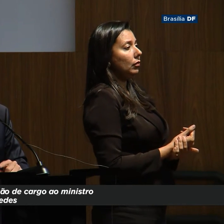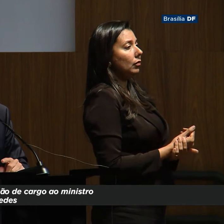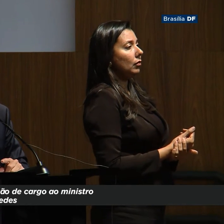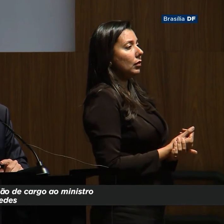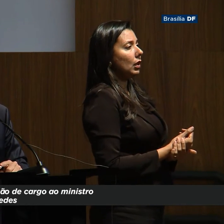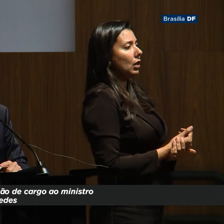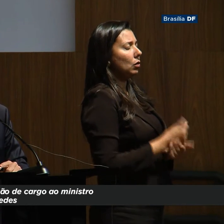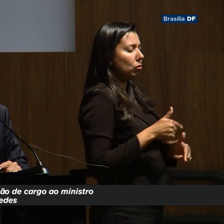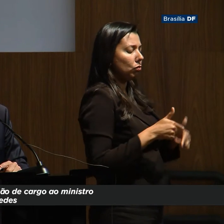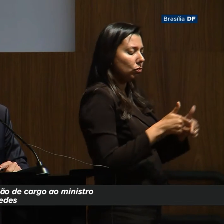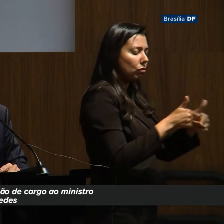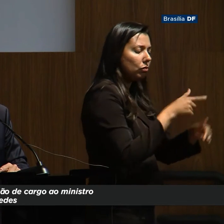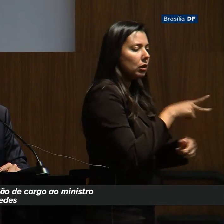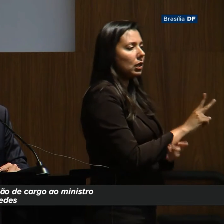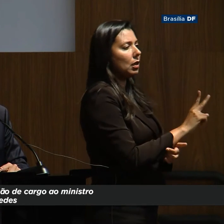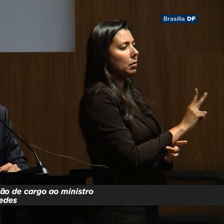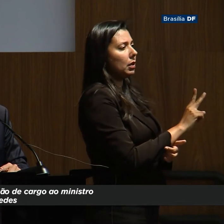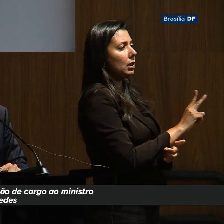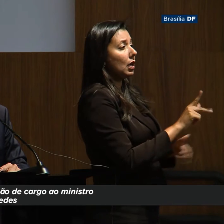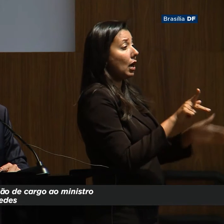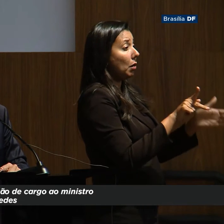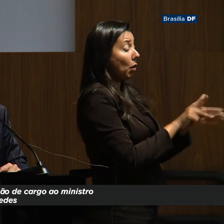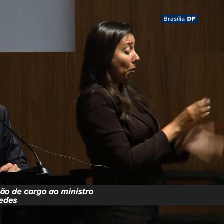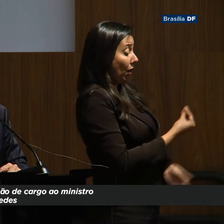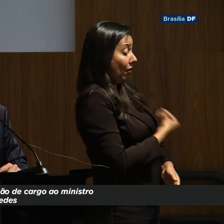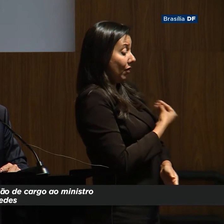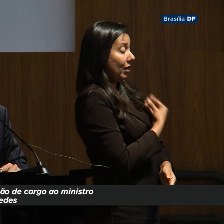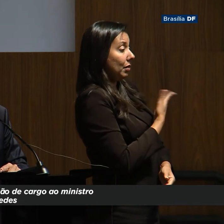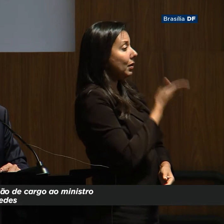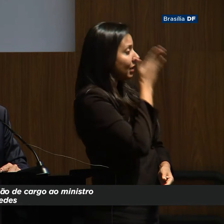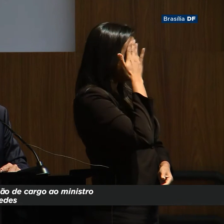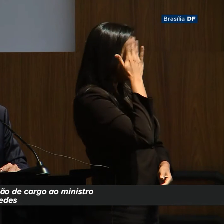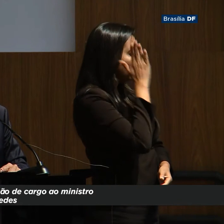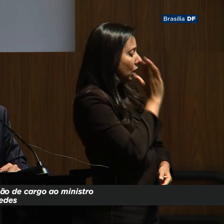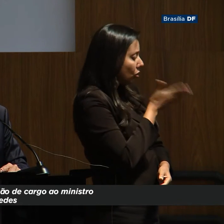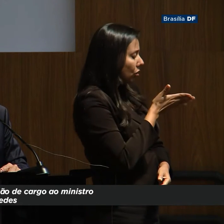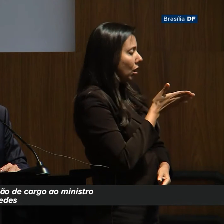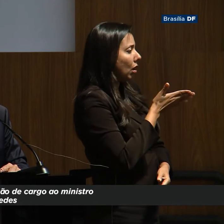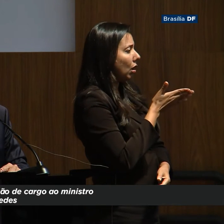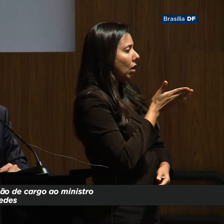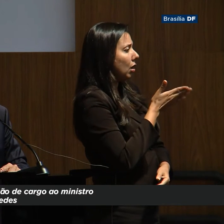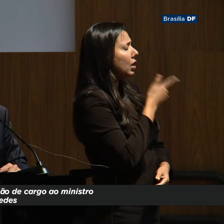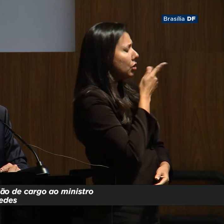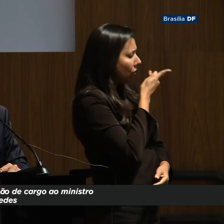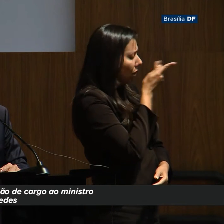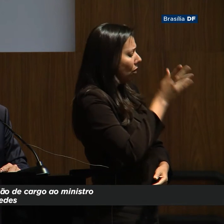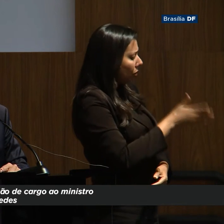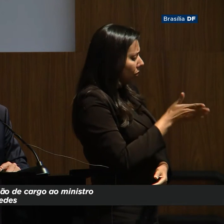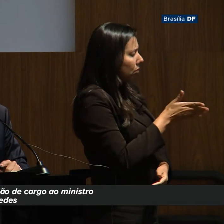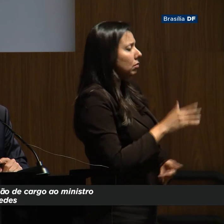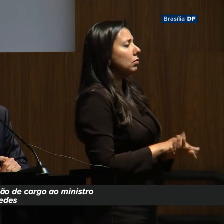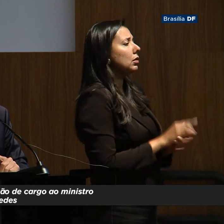destemido, botou em risco a própria vida, sabia disso, disse algumas vezes isso.